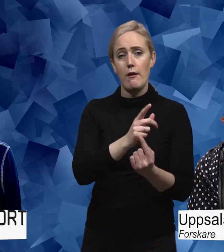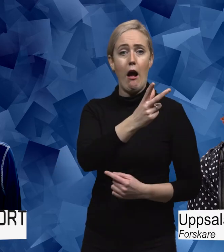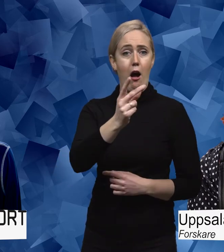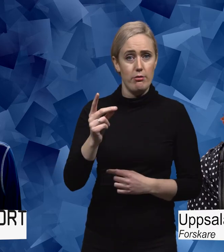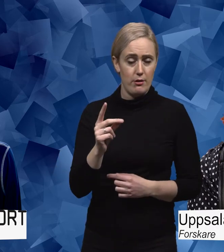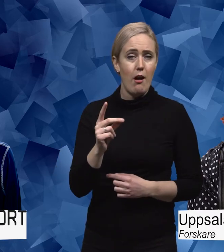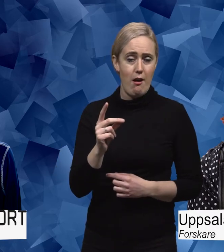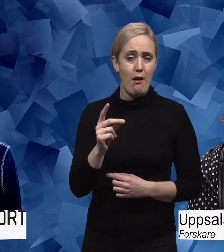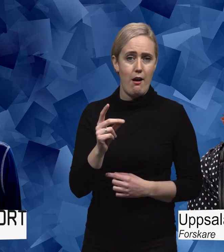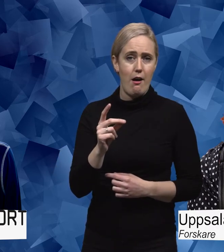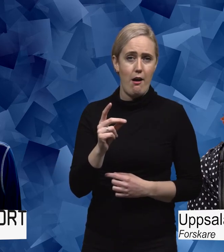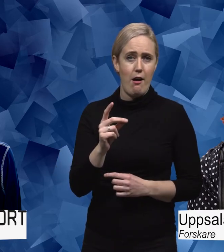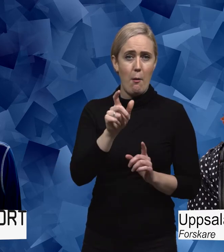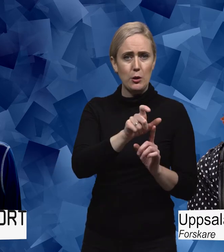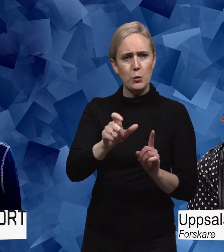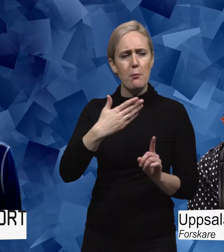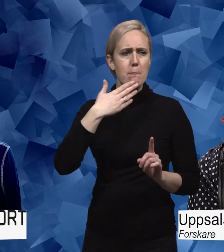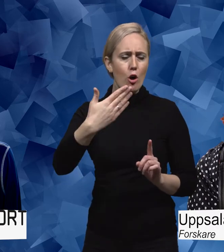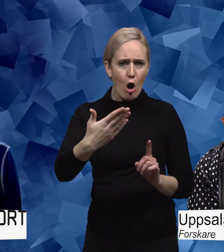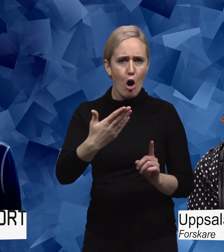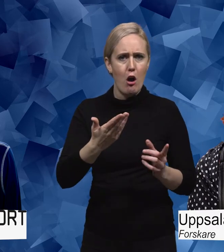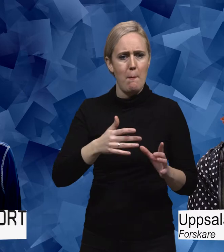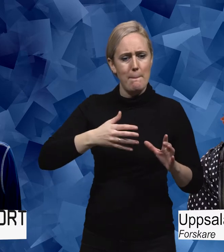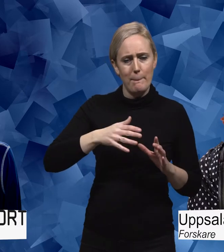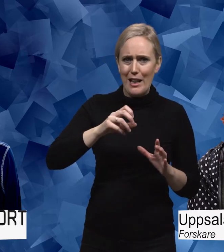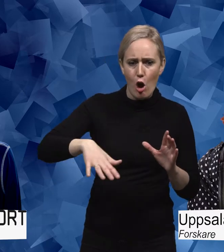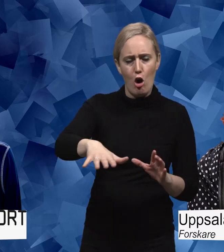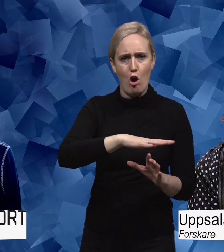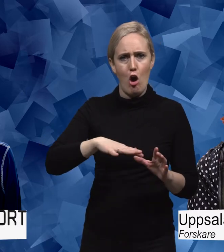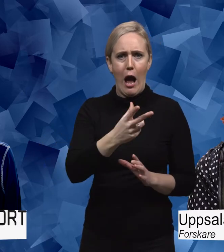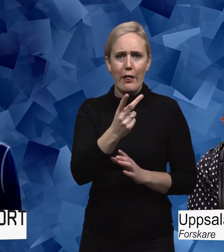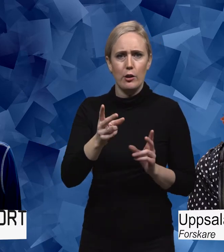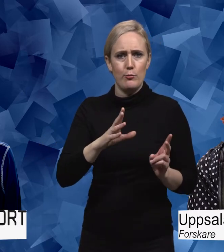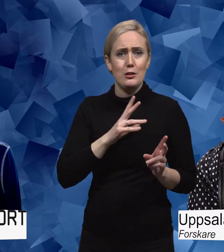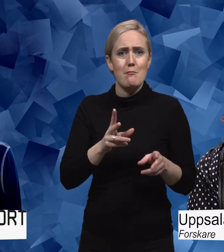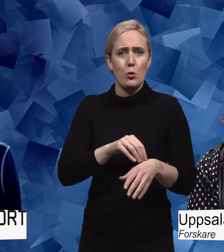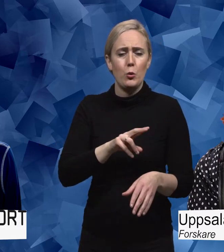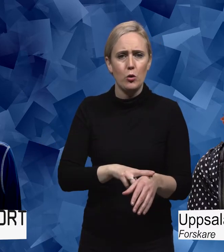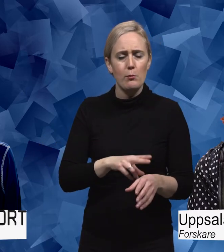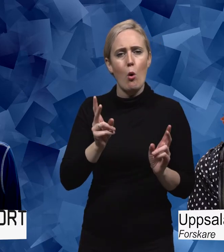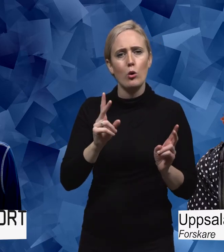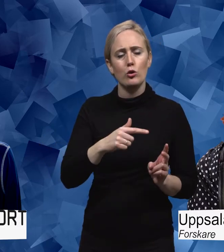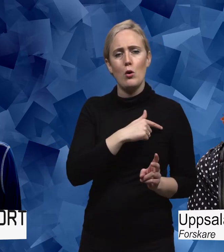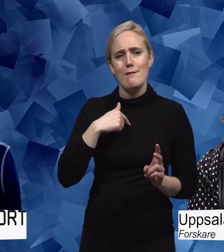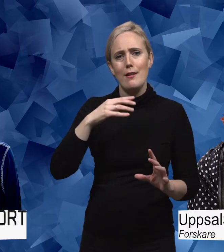i en väldigt gynnsam miljö, andra om i Parkinson. Och det kombineras också med lärande om sjukdomen och